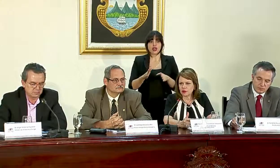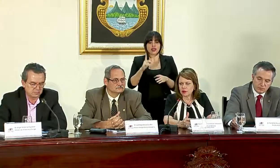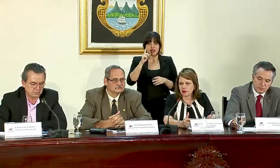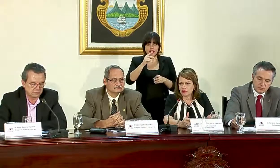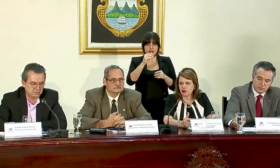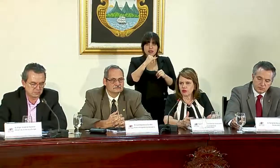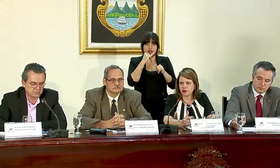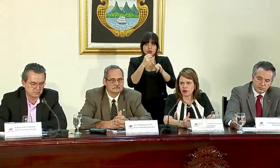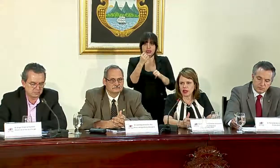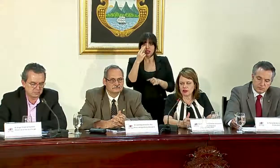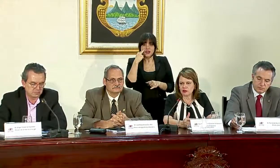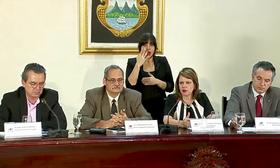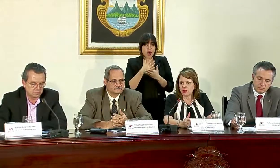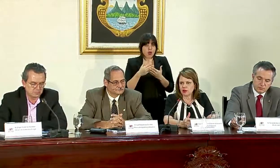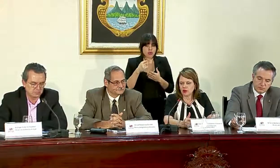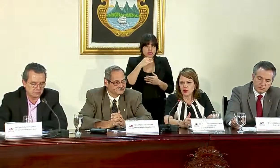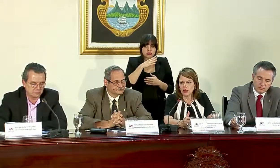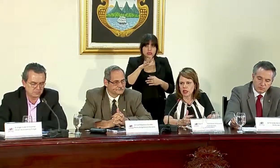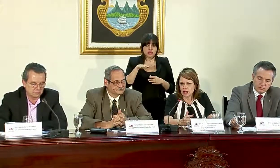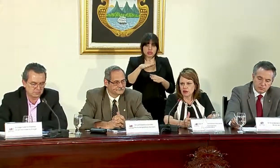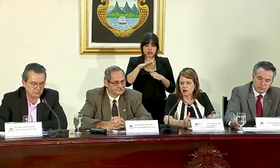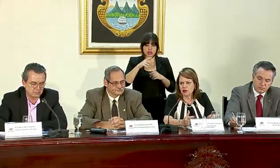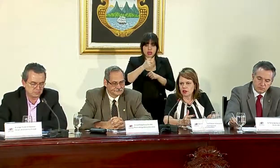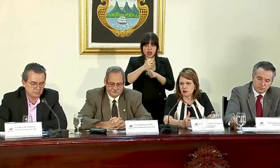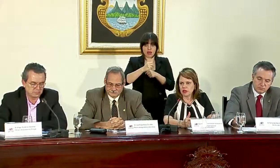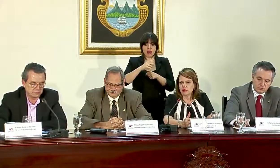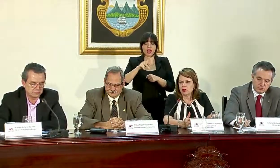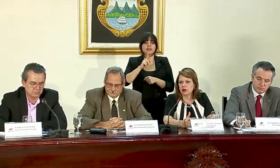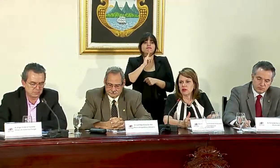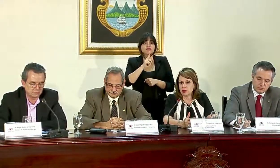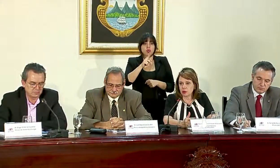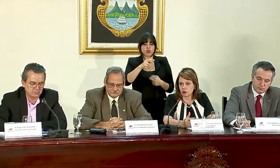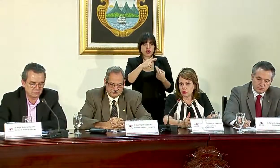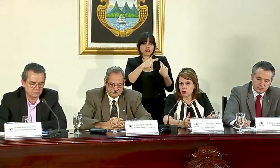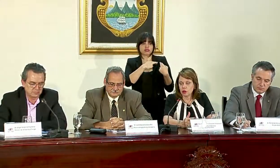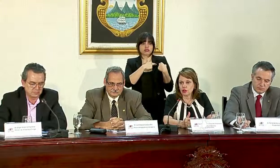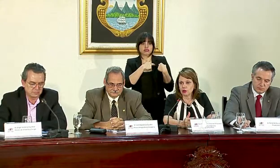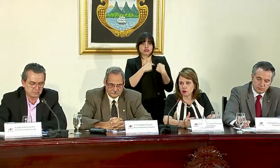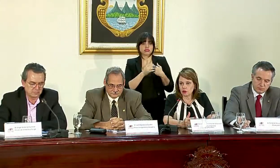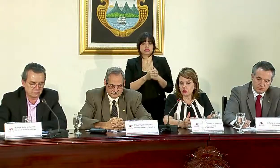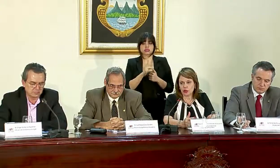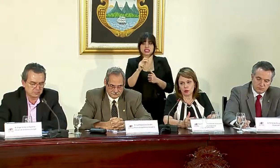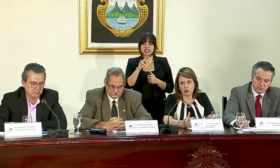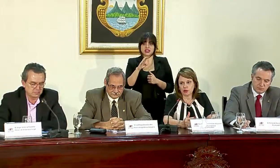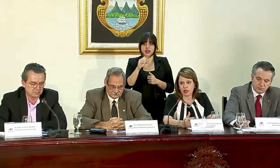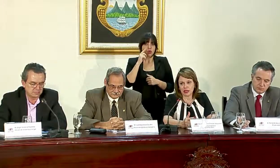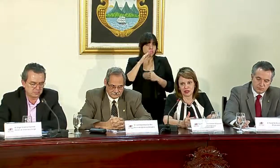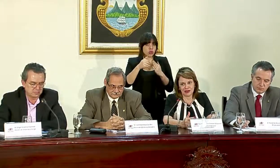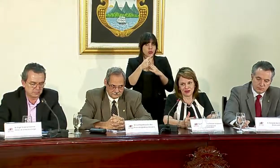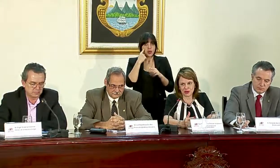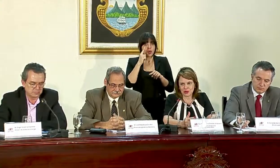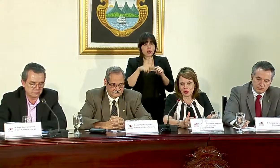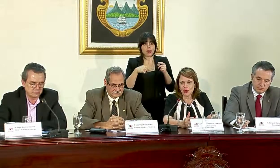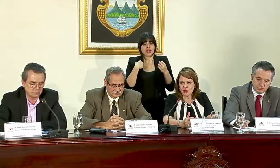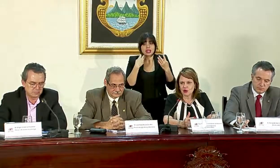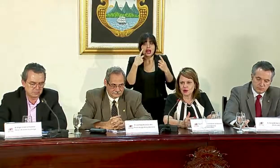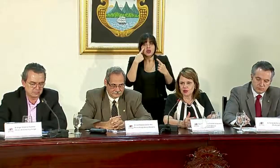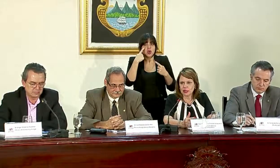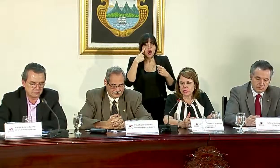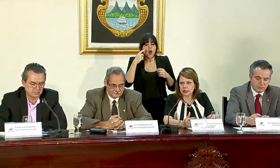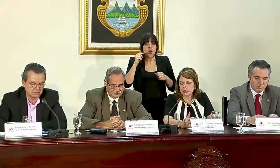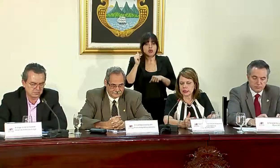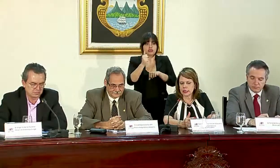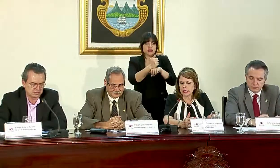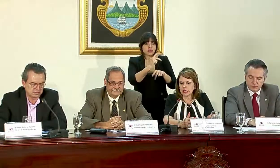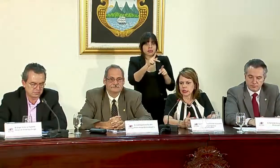que denunciar si ven cosas irregulares a su alrededor. Es realmente un deber cívico de todos, porque no podemos tener tantos ojos como